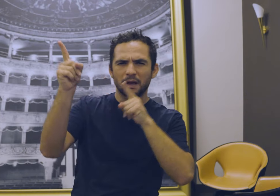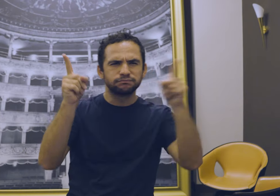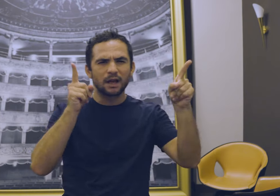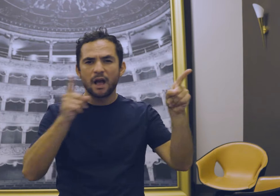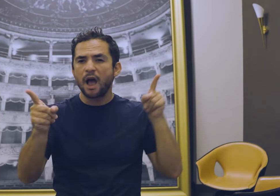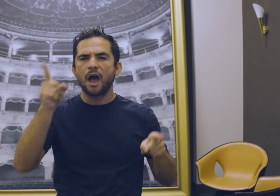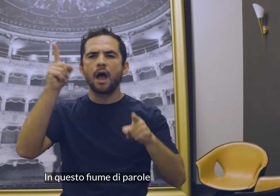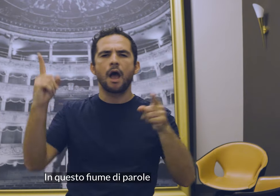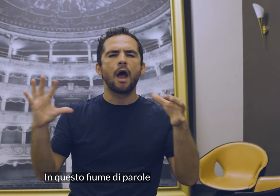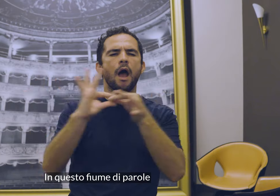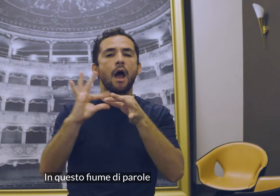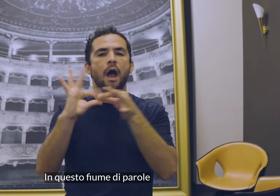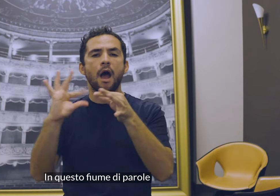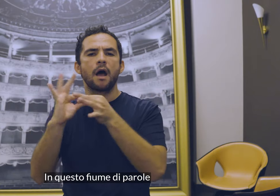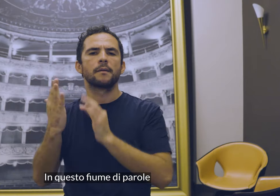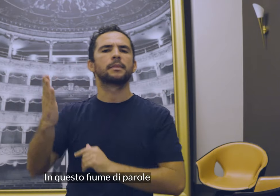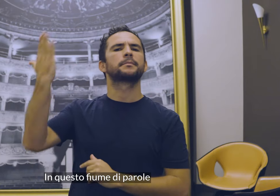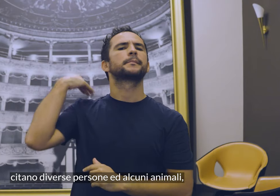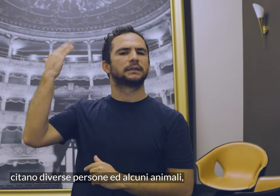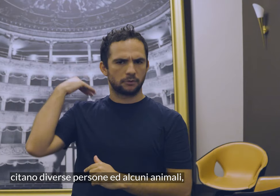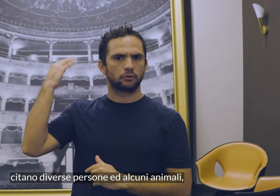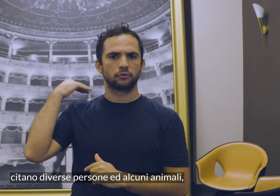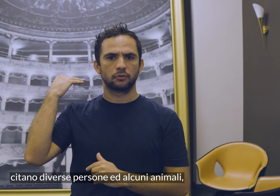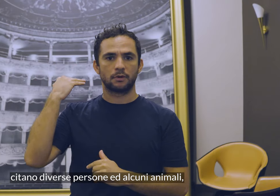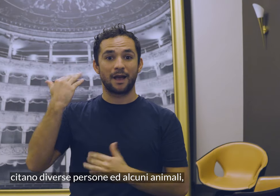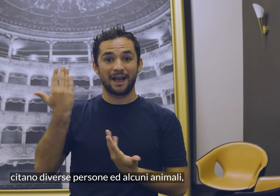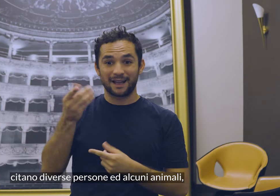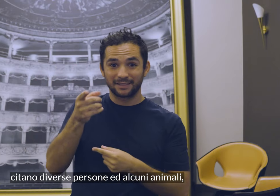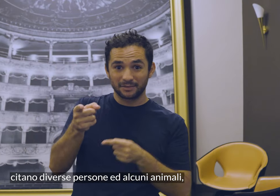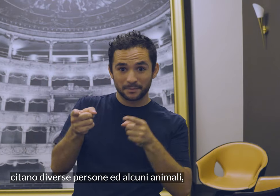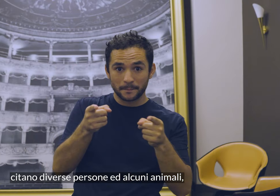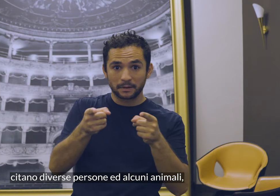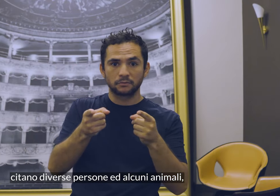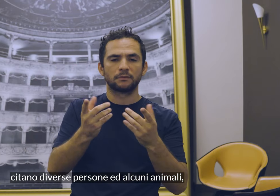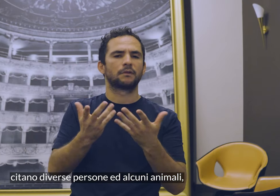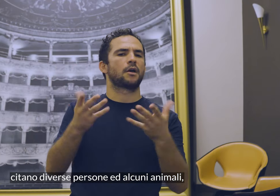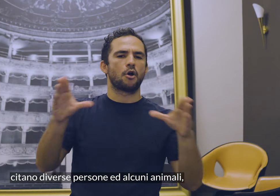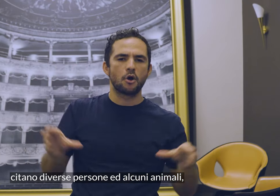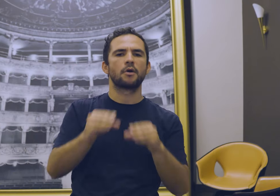In questo fiume di parole citano diverse persone ed alcuni animali.